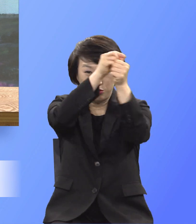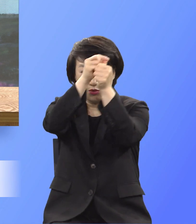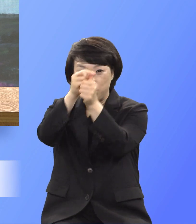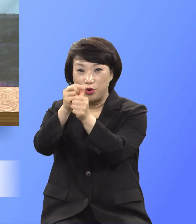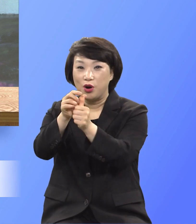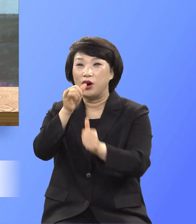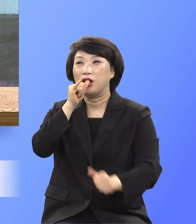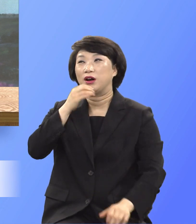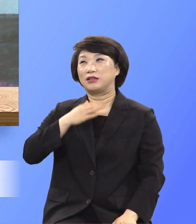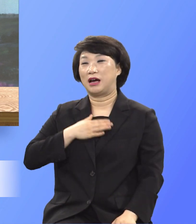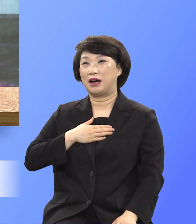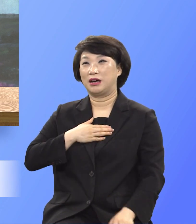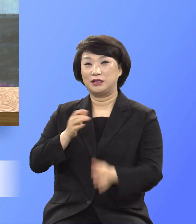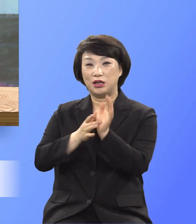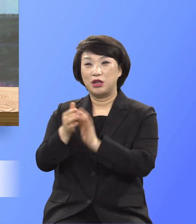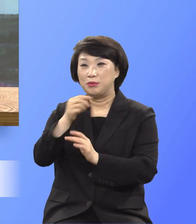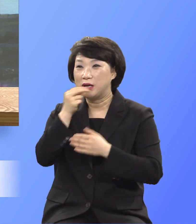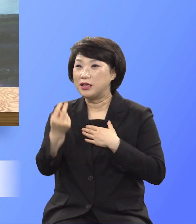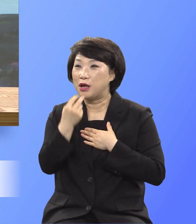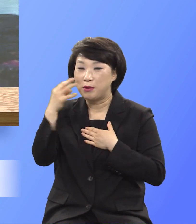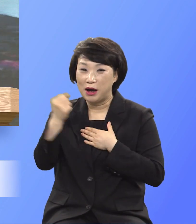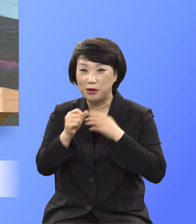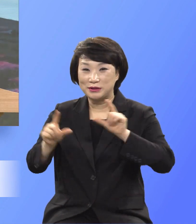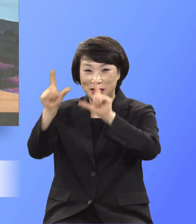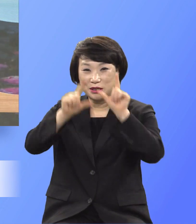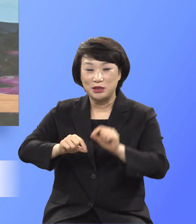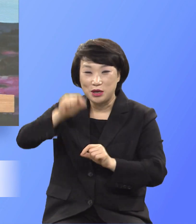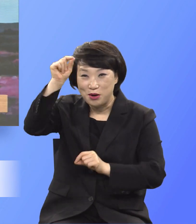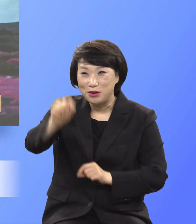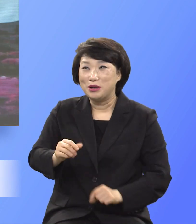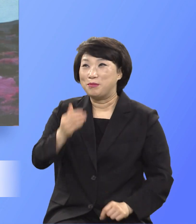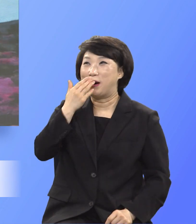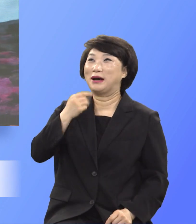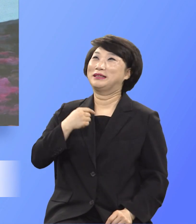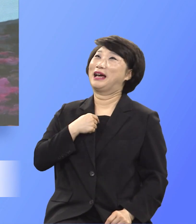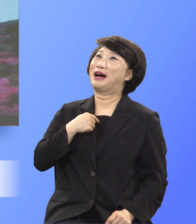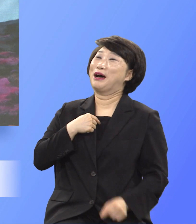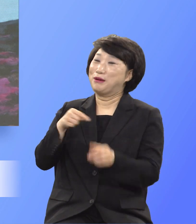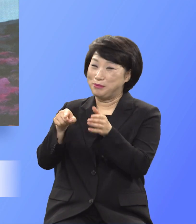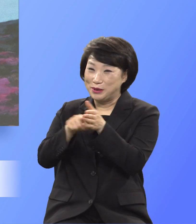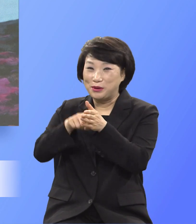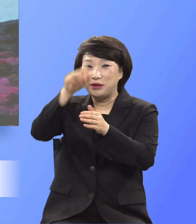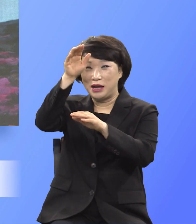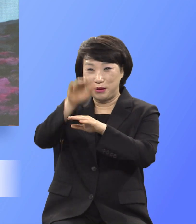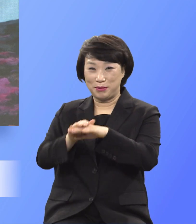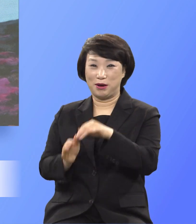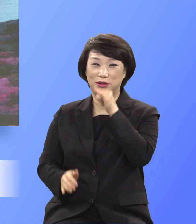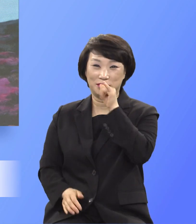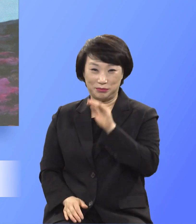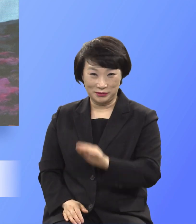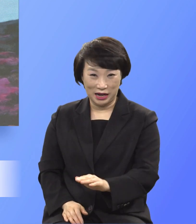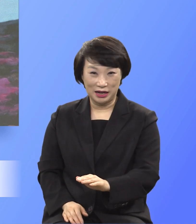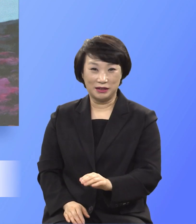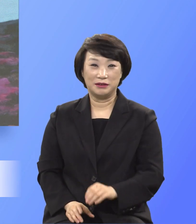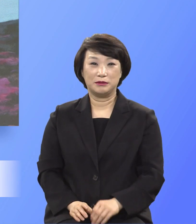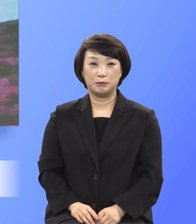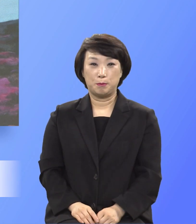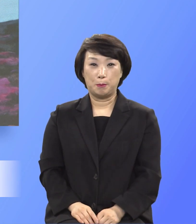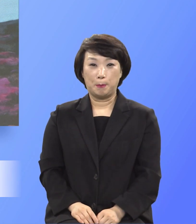그의 피의 생명으로 영원히 살게 하는 것을 믿고 예배하는 것이란 말입니다 그런